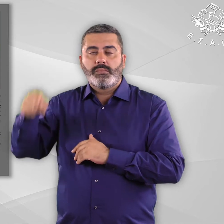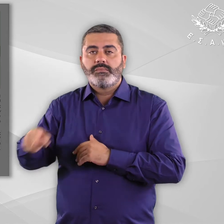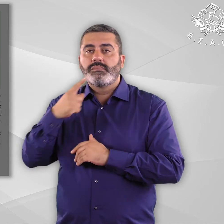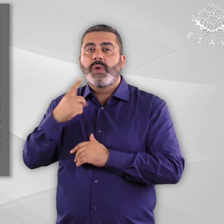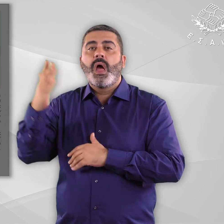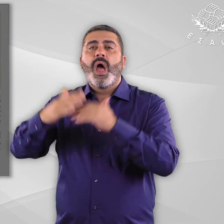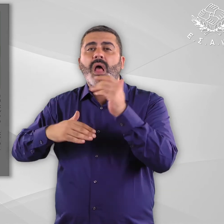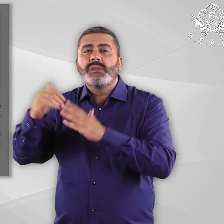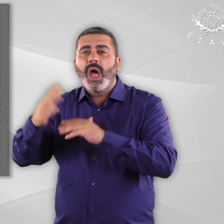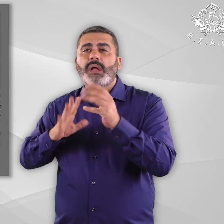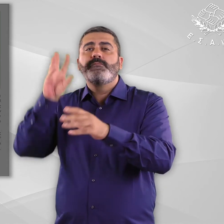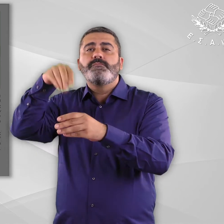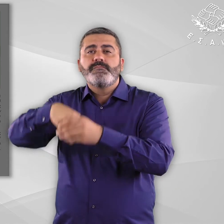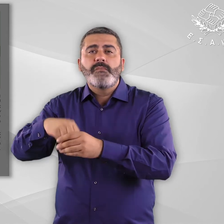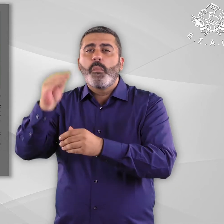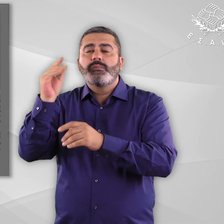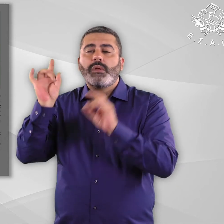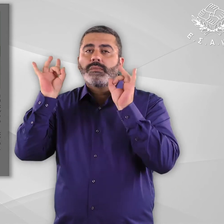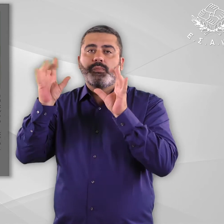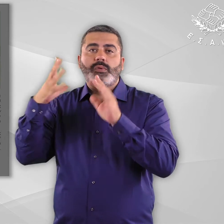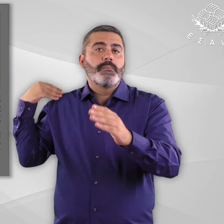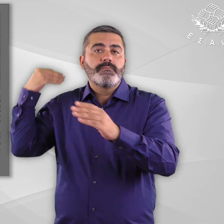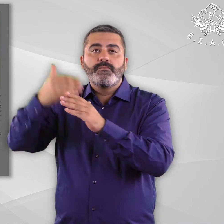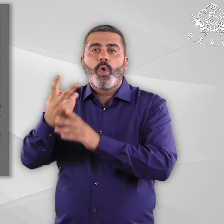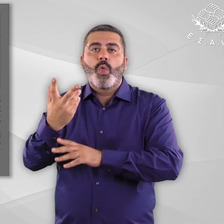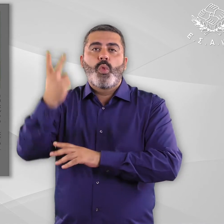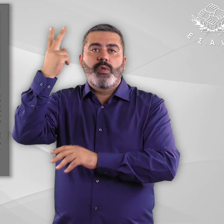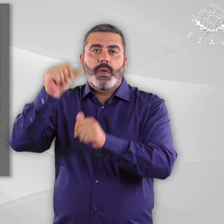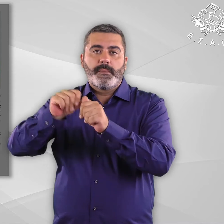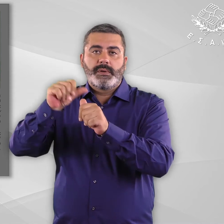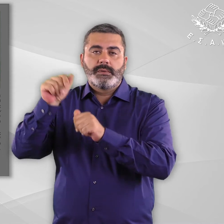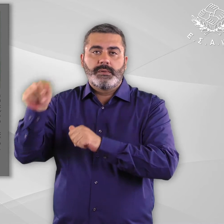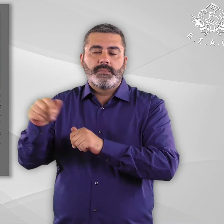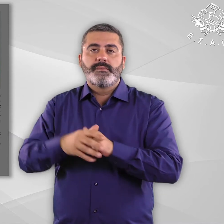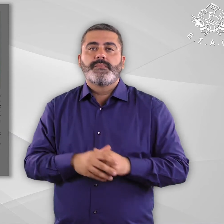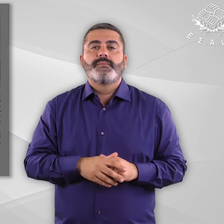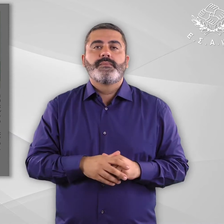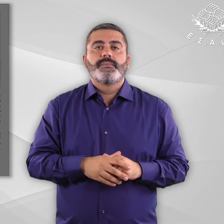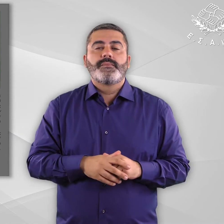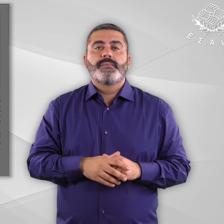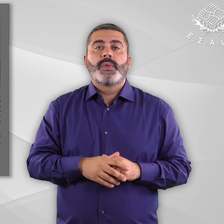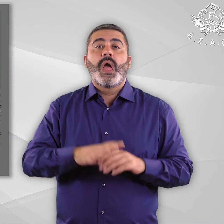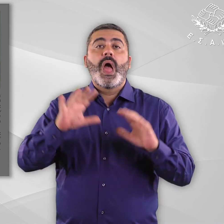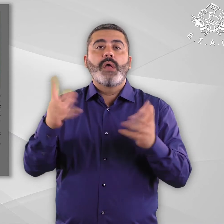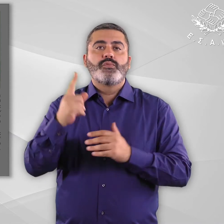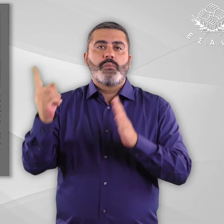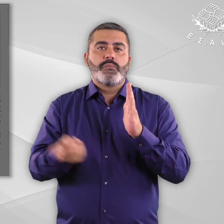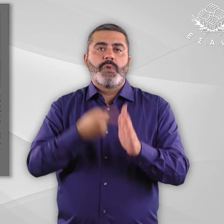ενασχόληση κατά τους τελευταίους 12 μήνες. Κουκίδα, έστω ένα φορά τον μήνα ασχολείται με καλλιτεχνική δραστηριότητα το